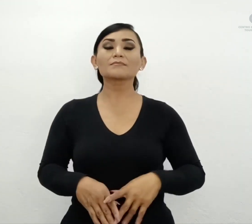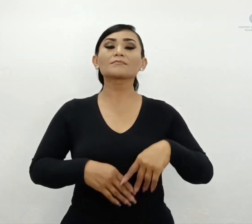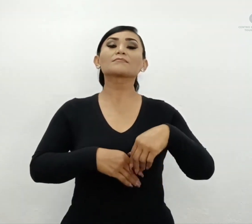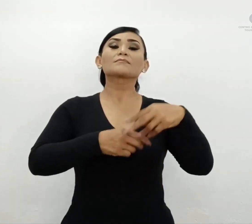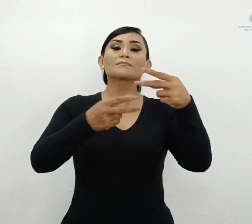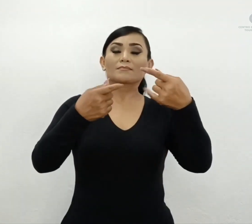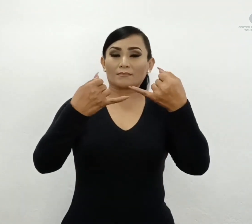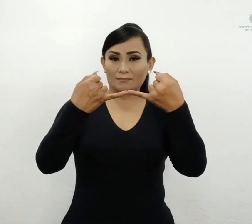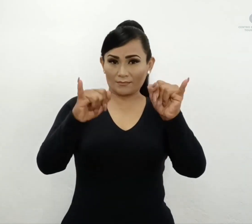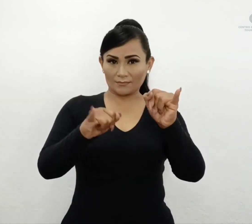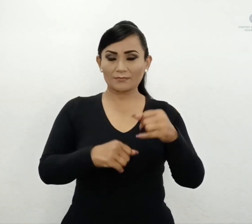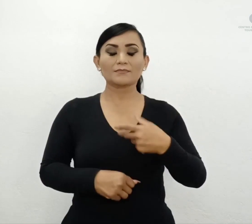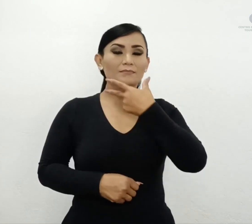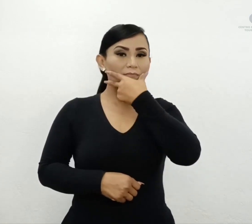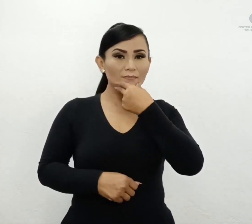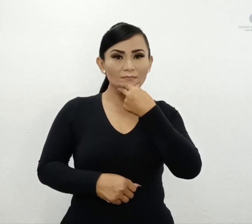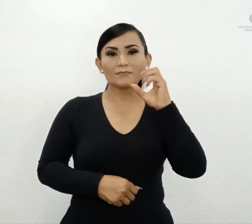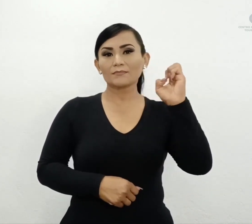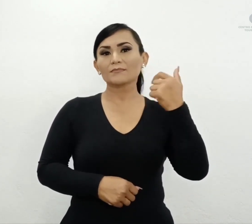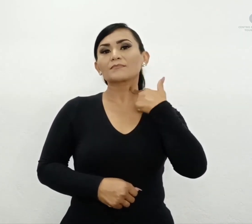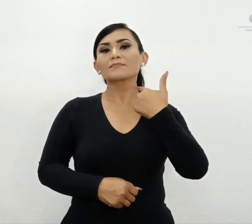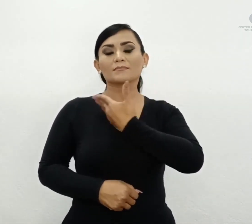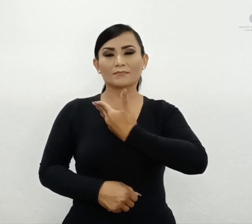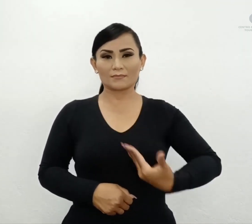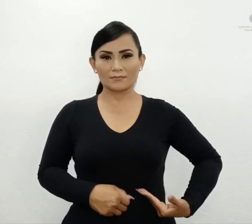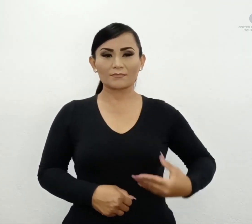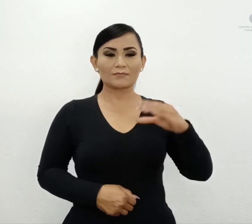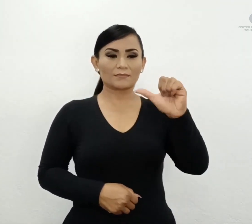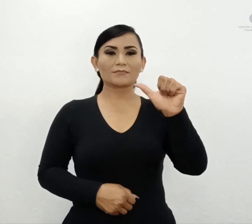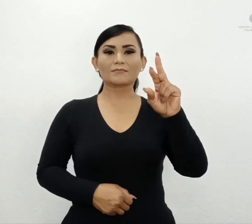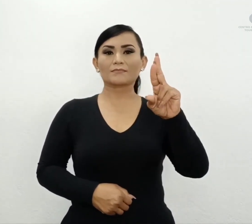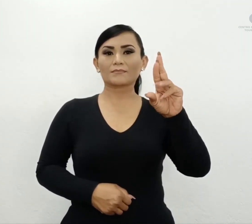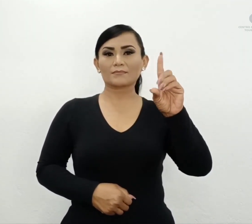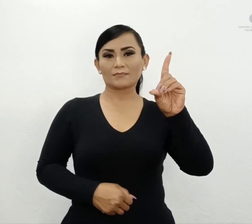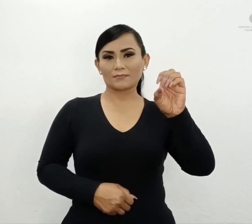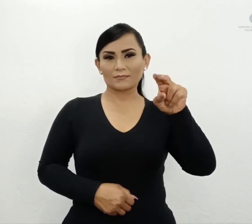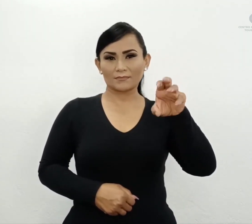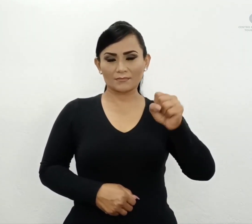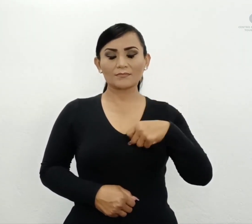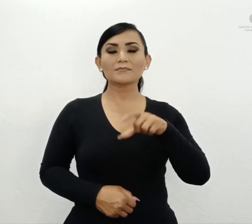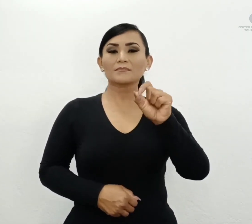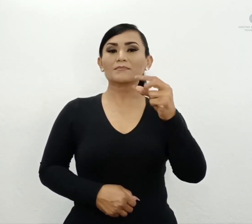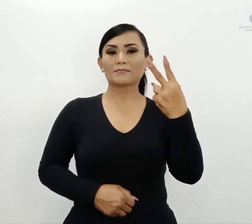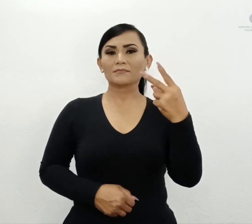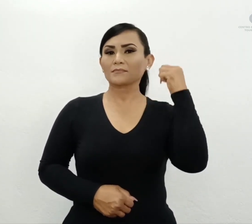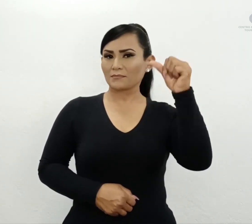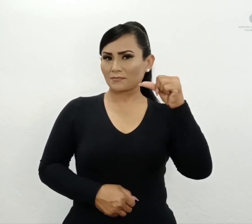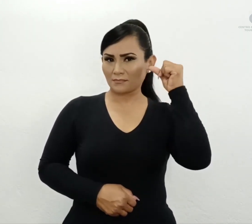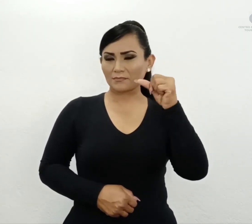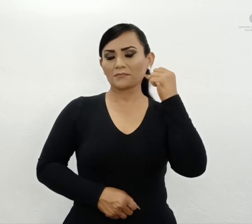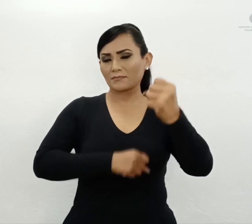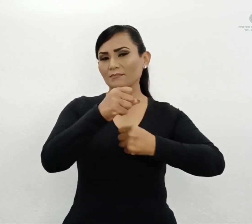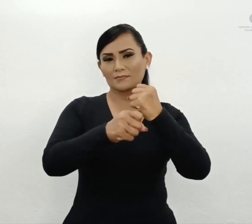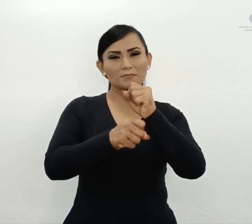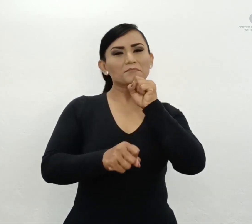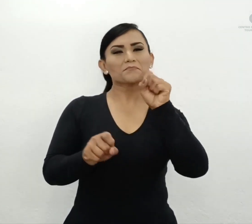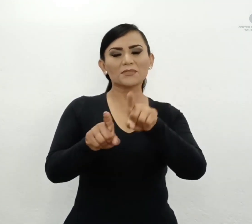ingeniero Alberto Cárdenas Jiménez, el 22 de abril del mismo año. Tiene como finalidad